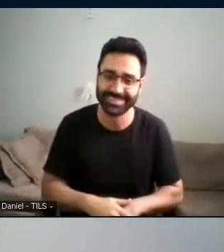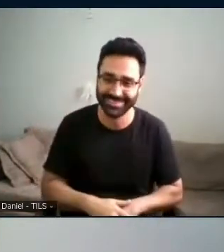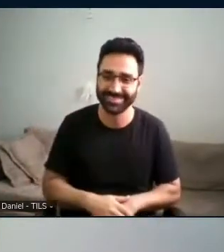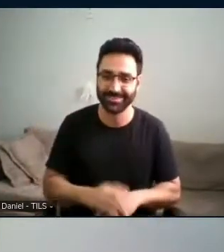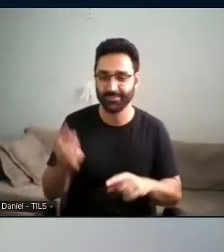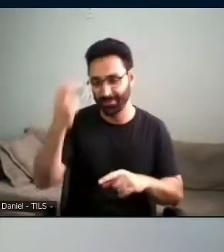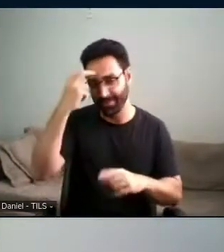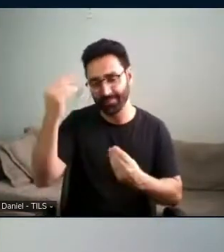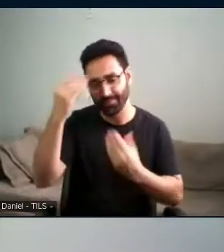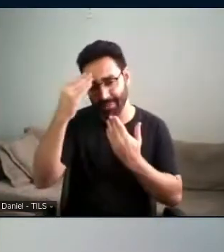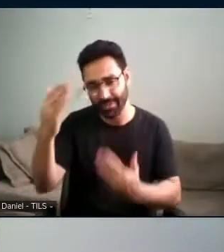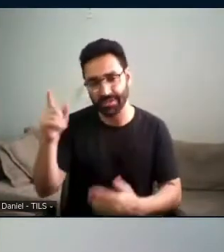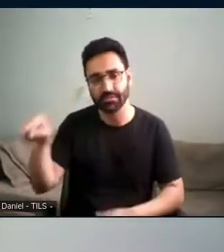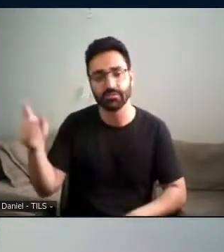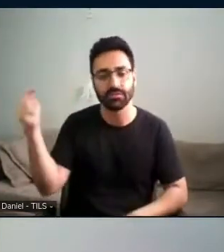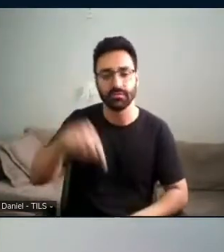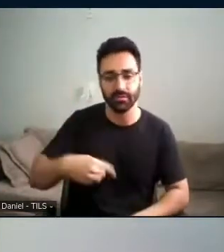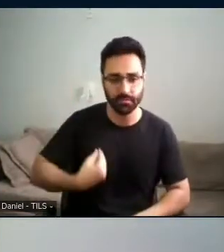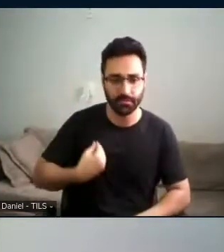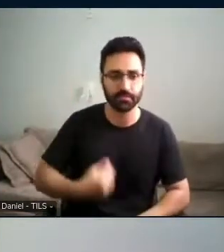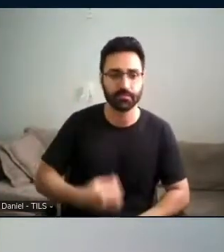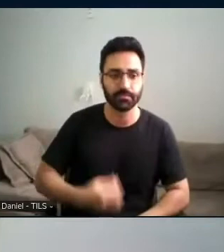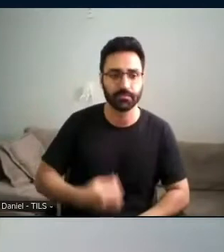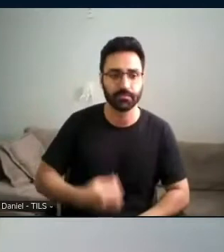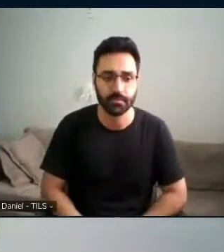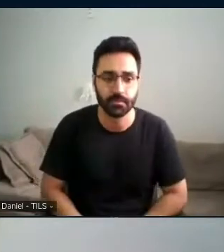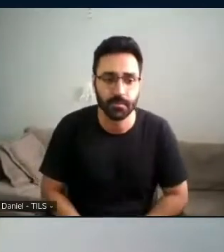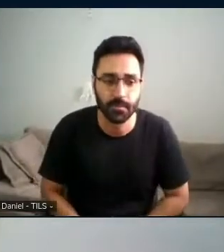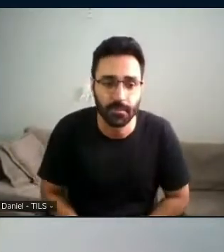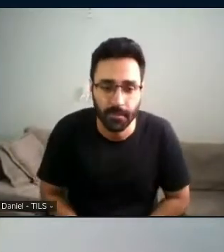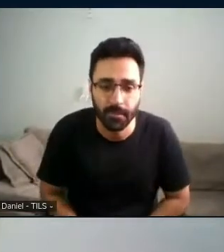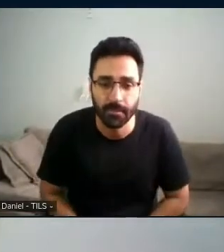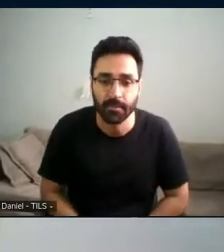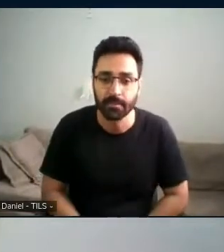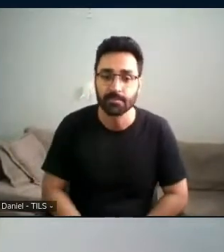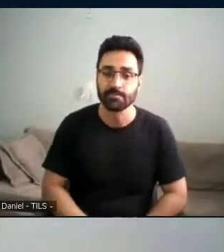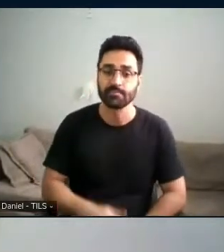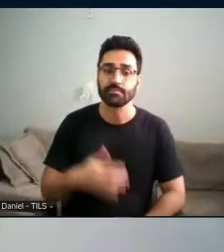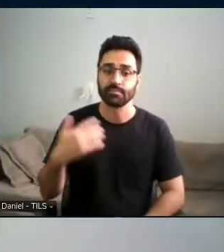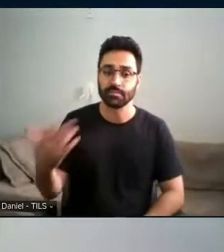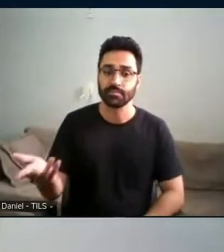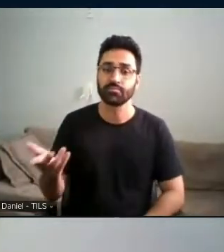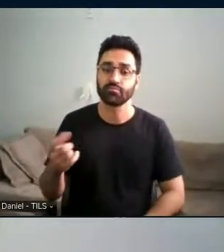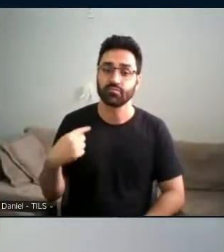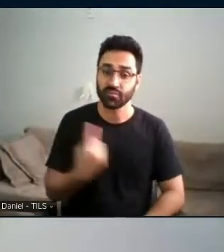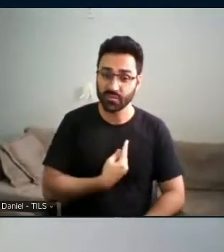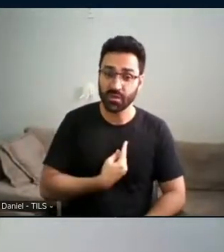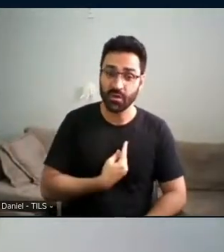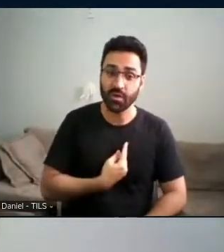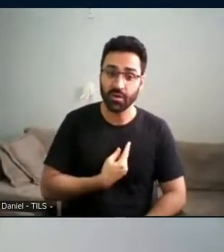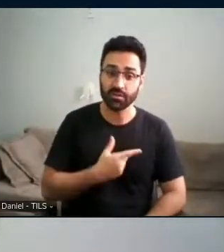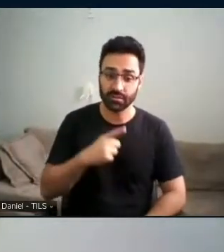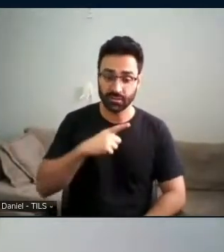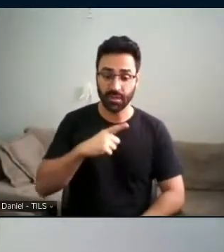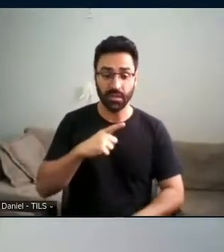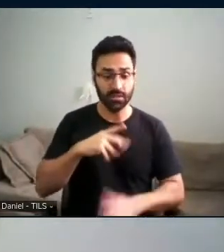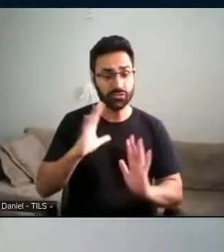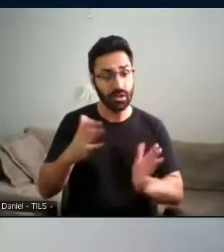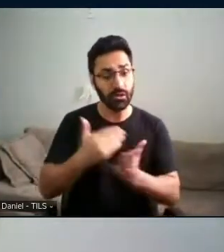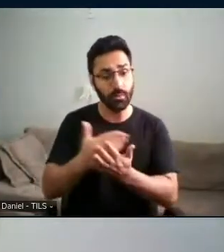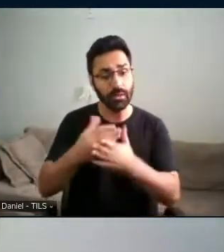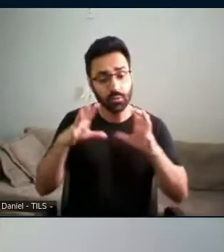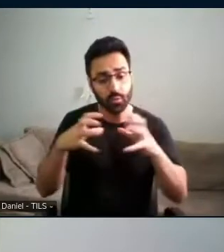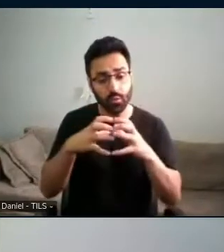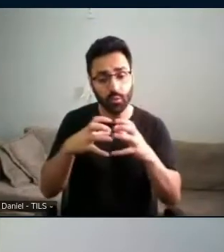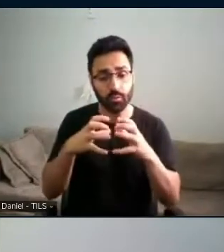Gratidão pela sua presença. Eu que agradeço. Nós já podemos dizer que temos, não é, Guto? É, já. temos um grupo de uma educação musical histórico